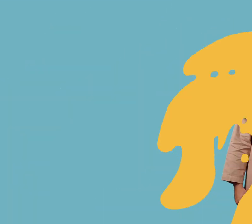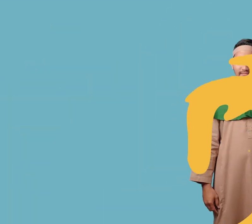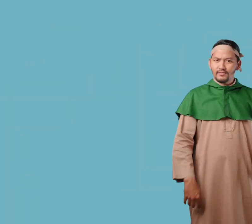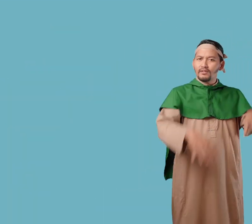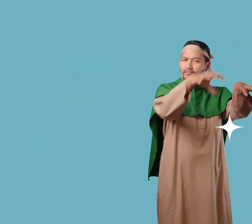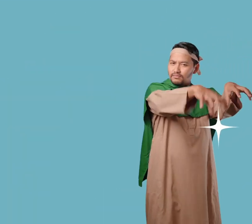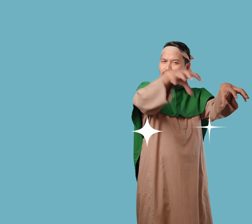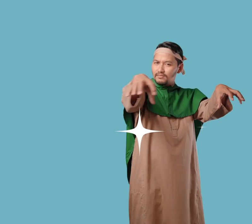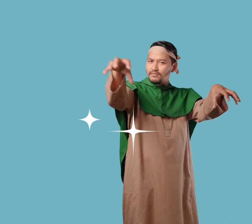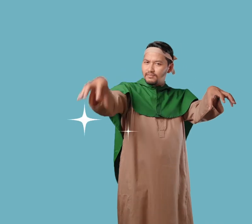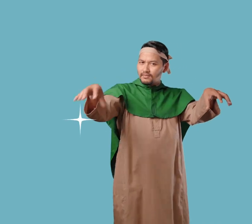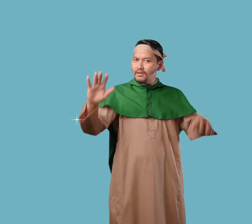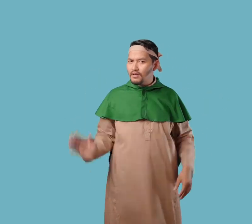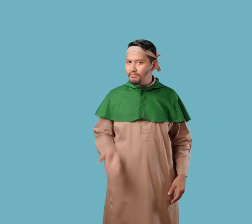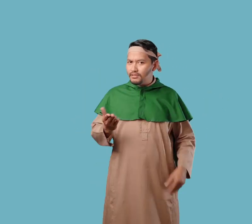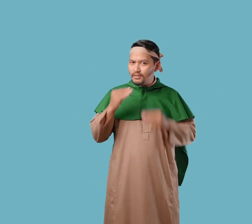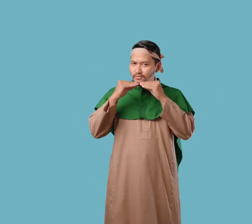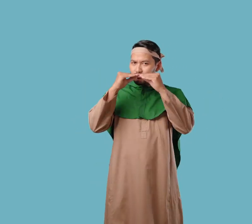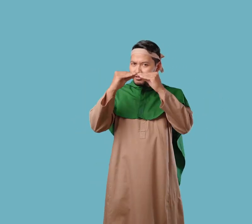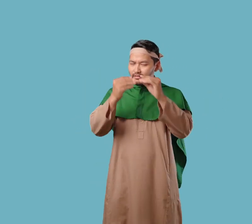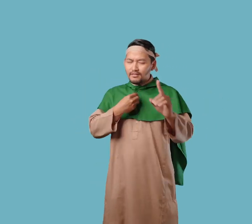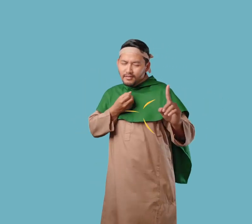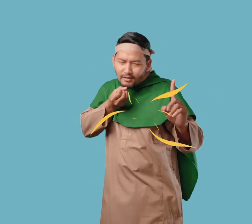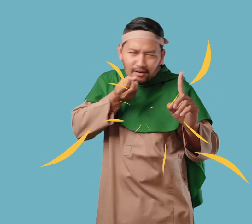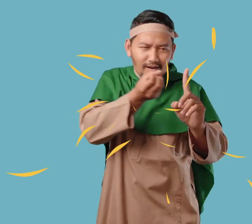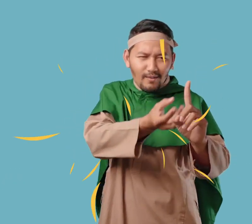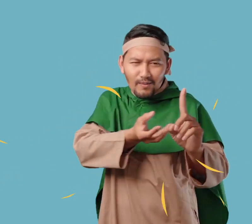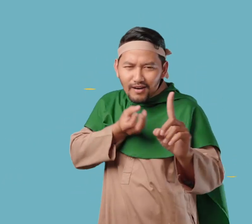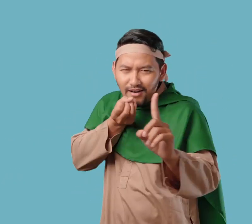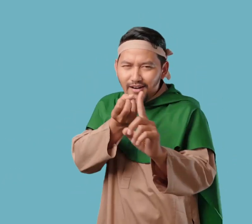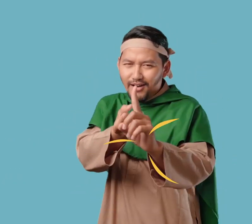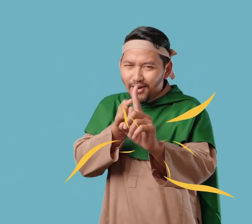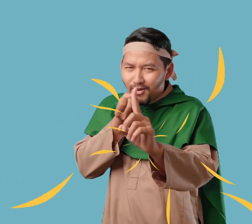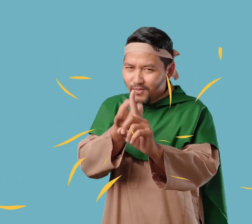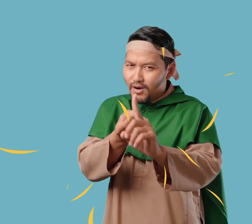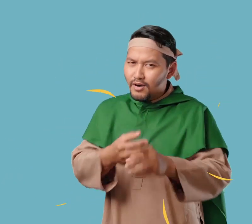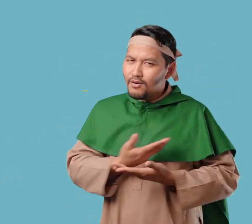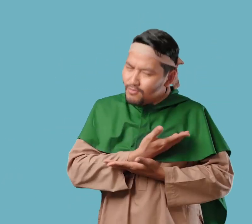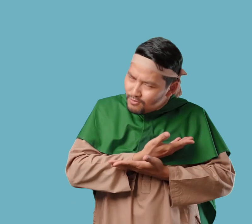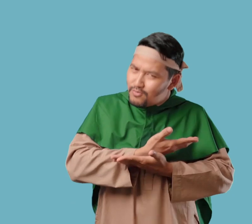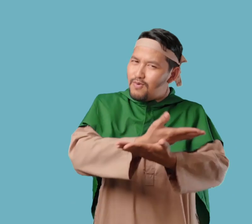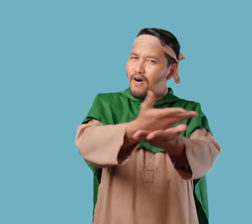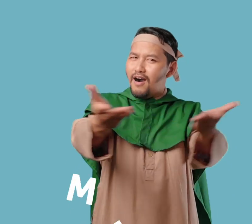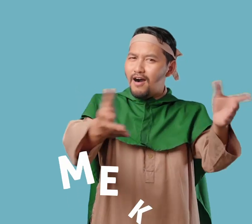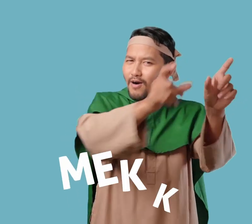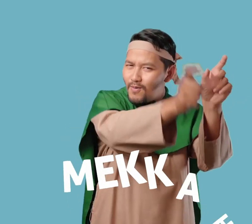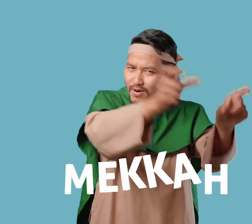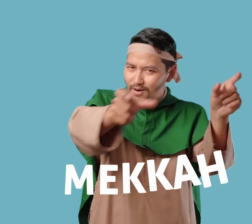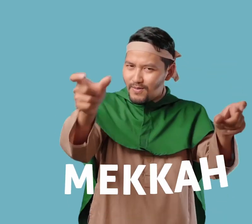Nabi Muhammad pun mulai berdakwah di tempat-tempat terbuka Ia mengajak penduduk Mekah